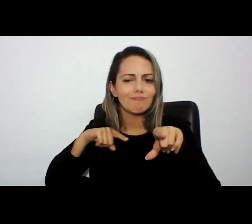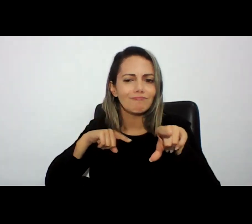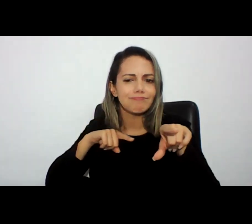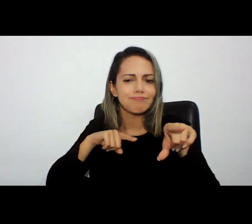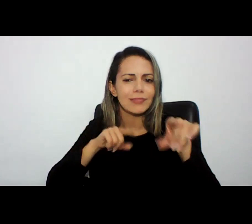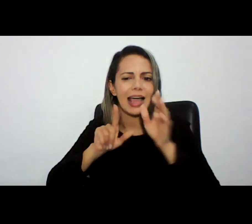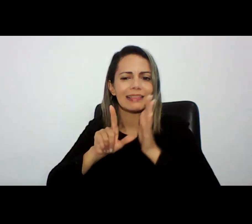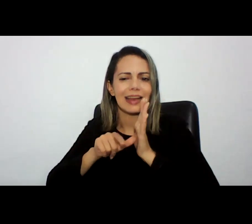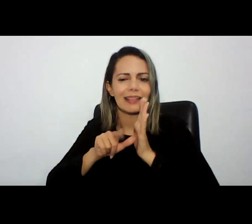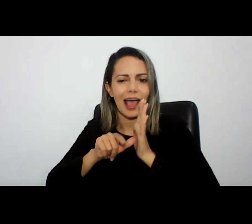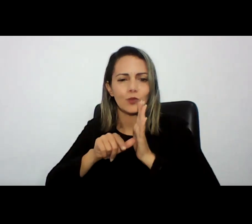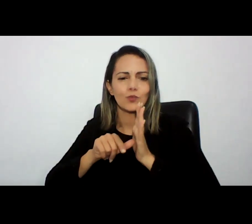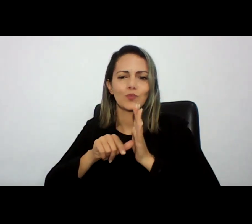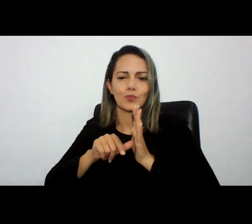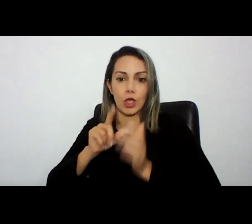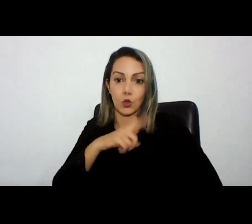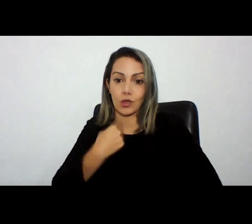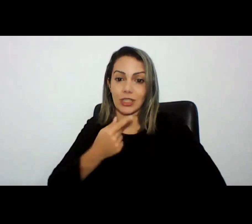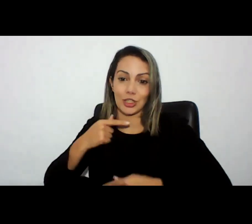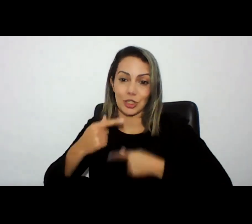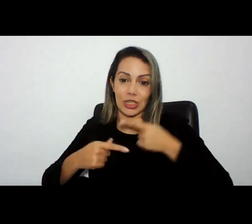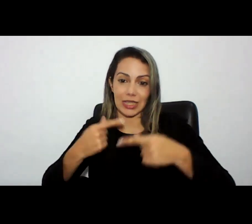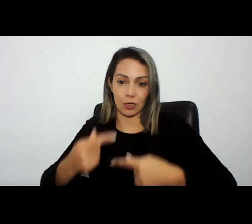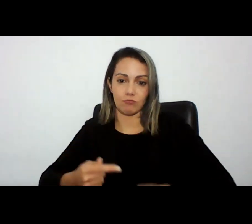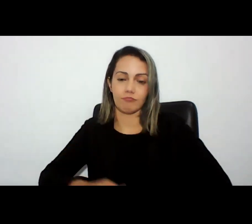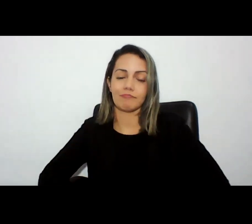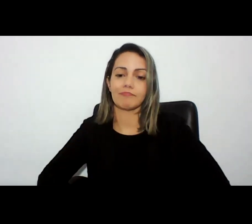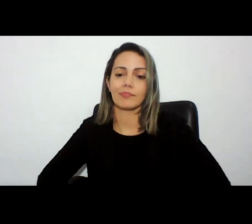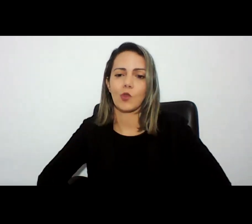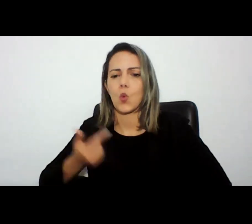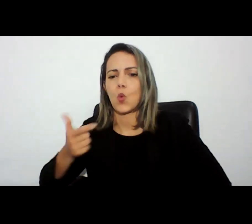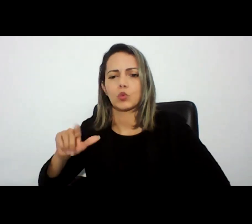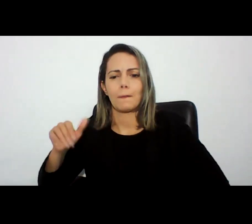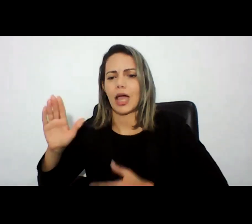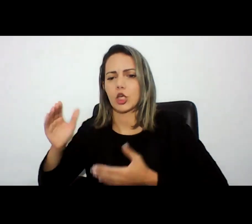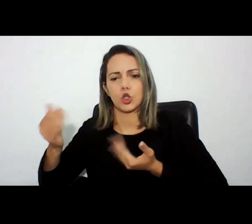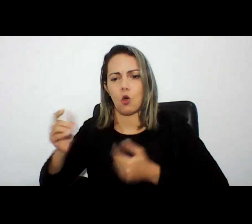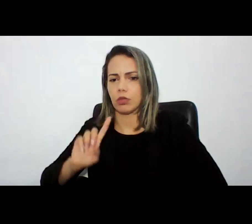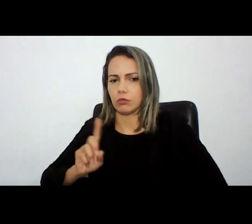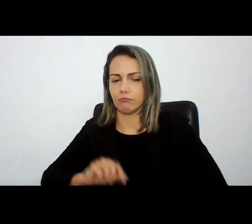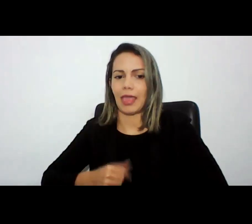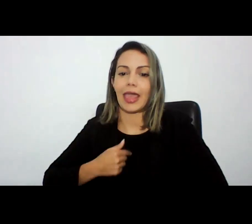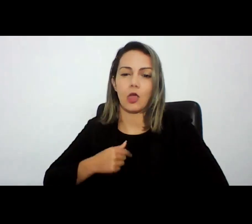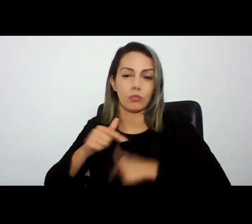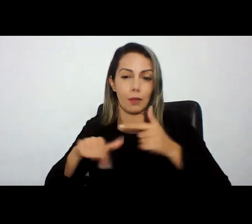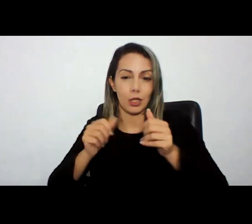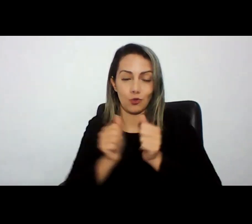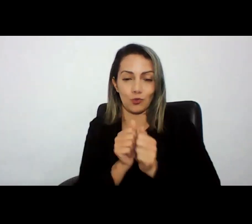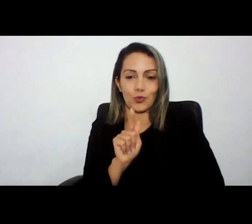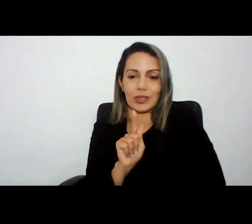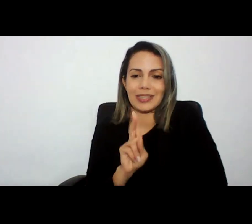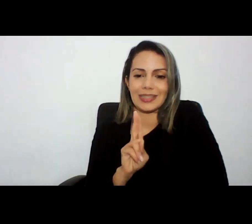mais novas eu tive o prazer de quando delegado lá na DRCI trabalhar com o doutor Guilherme e a gente estava